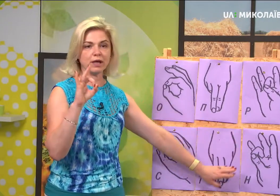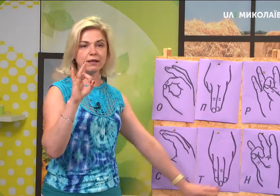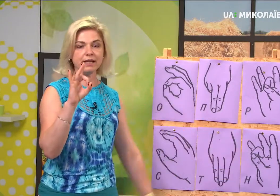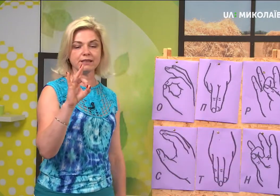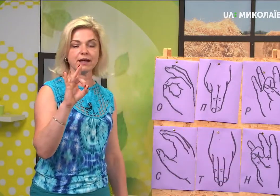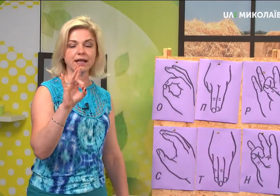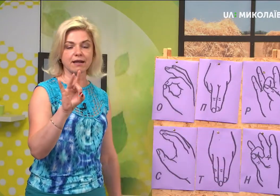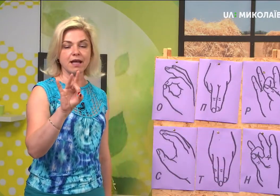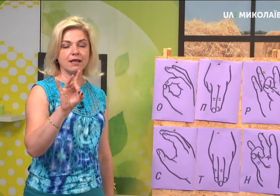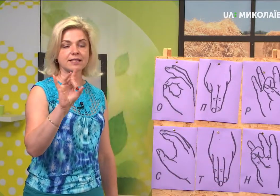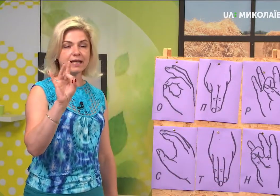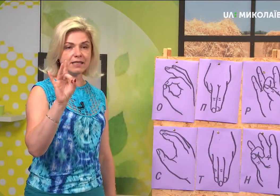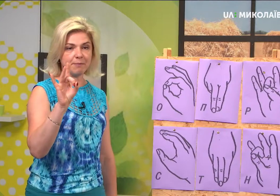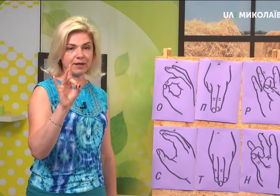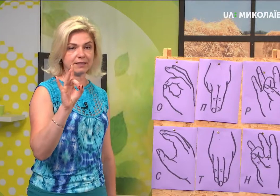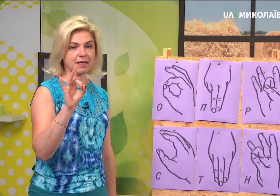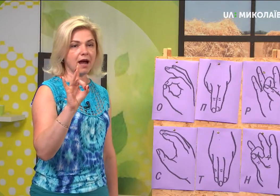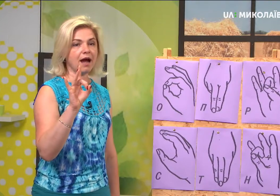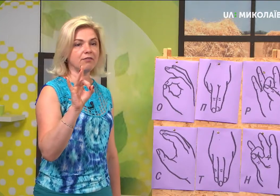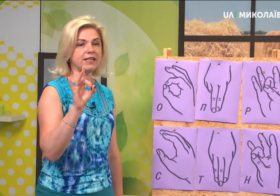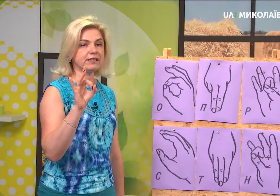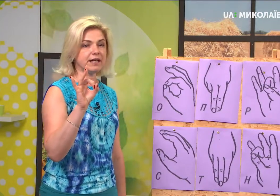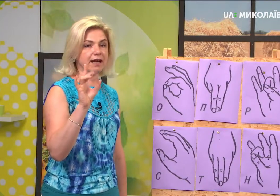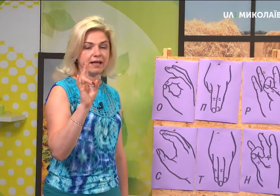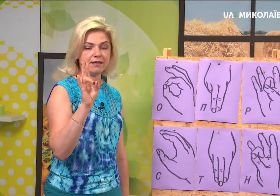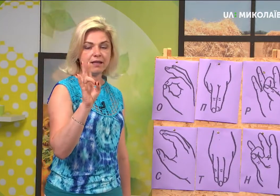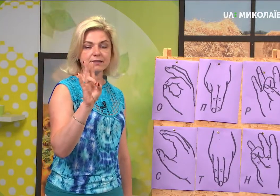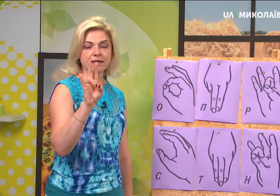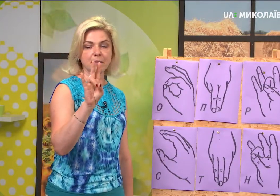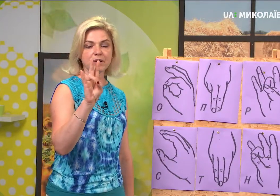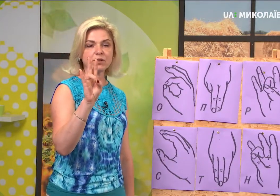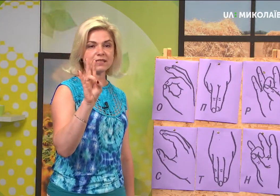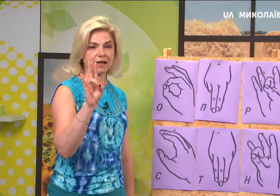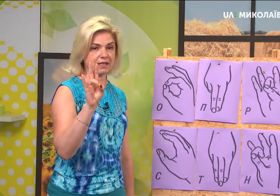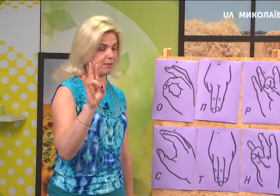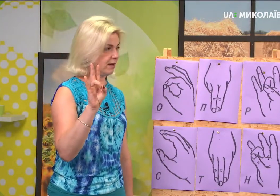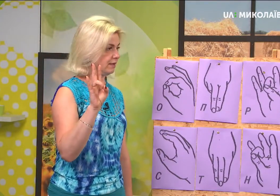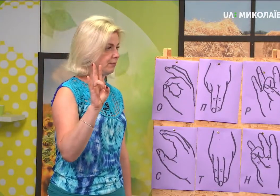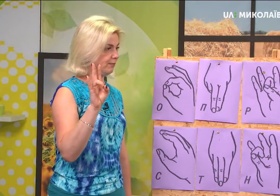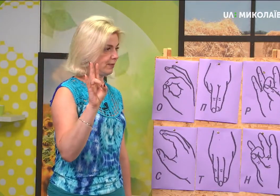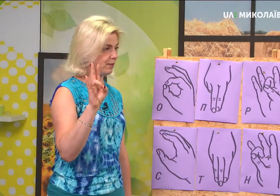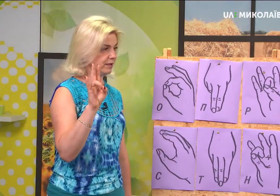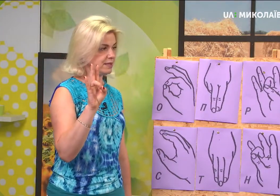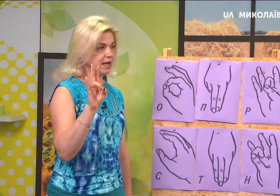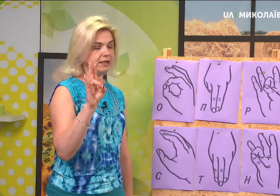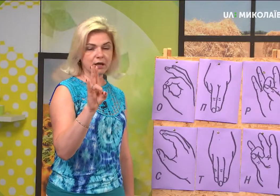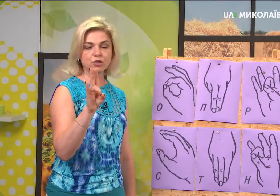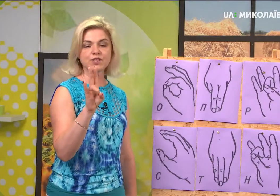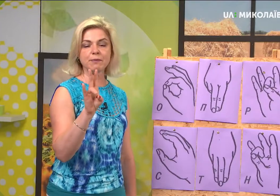літера Р – середній палець, а в літері Н – це передостанній палець. І також всі